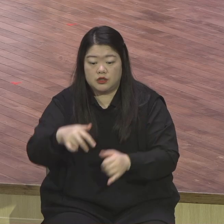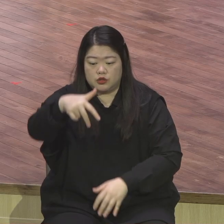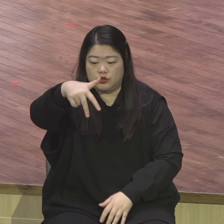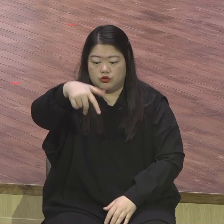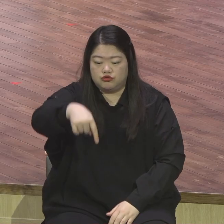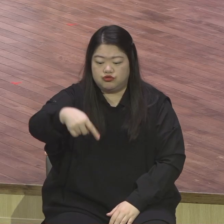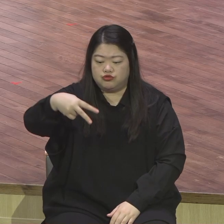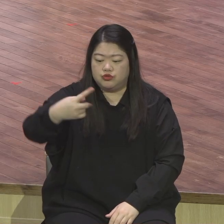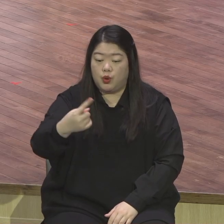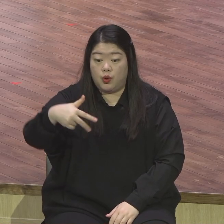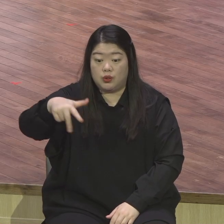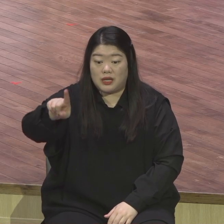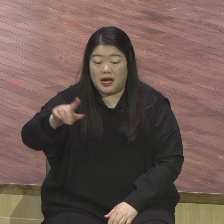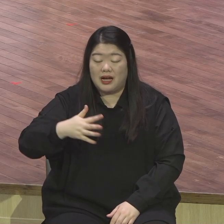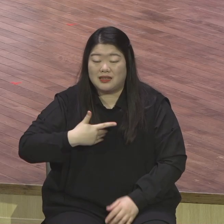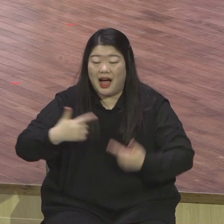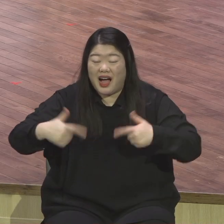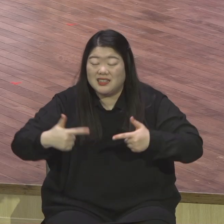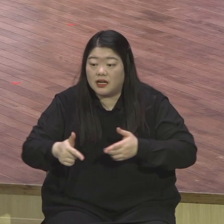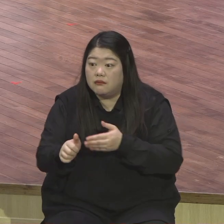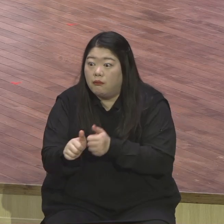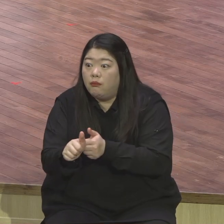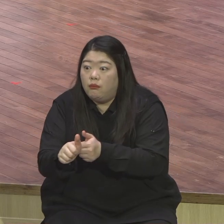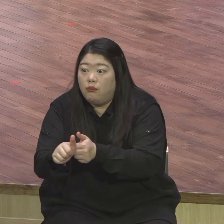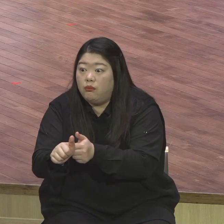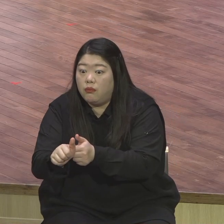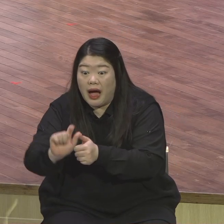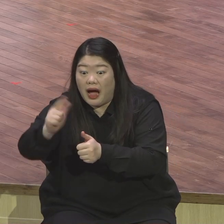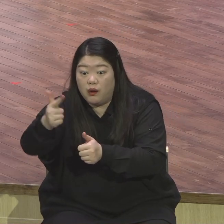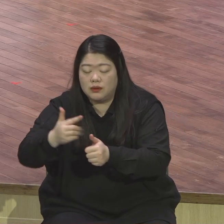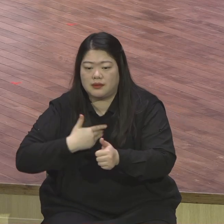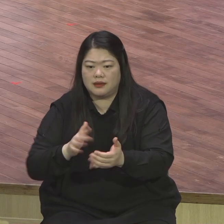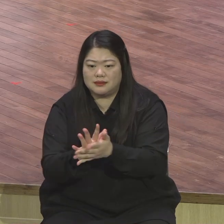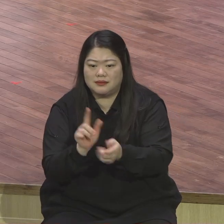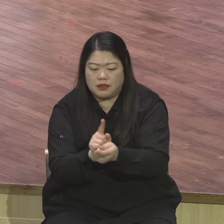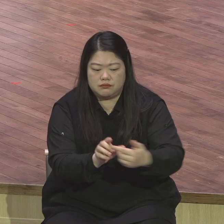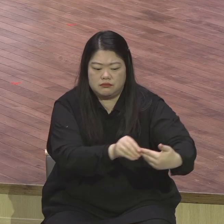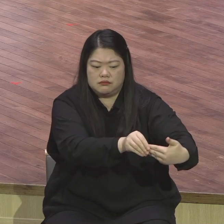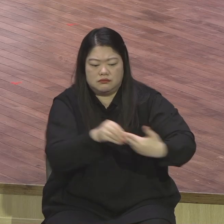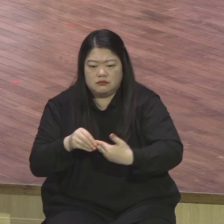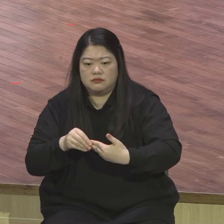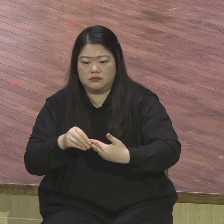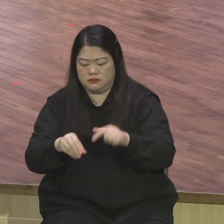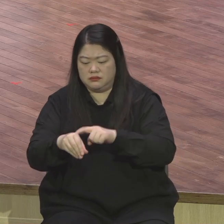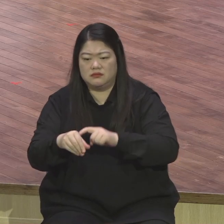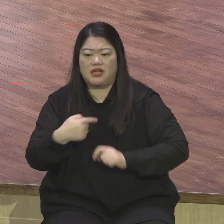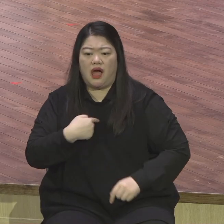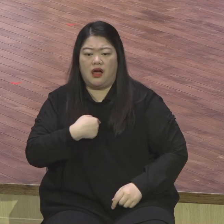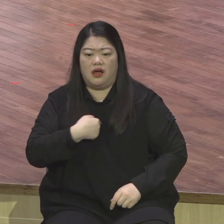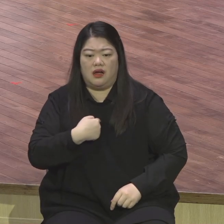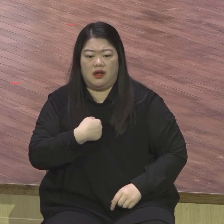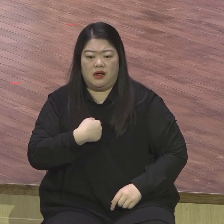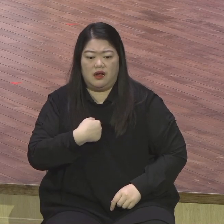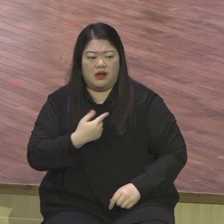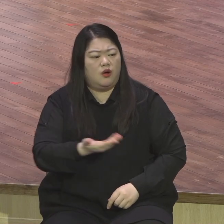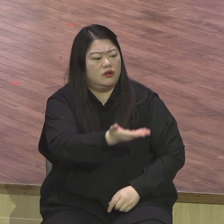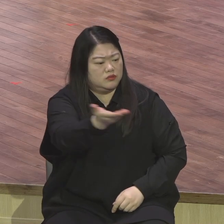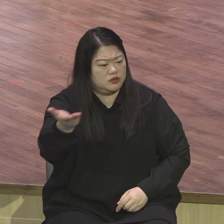끌려가고 맨날 눈치나 서설보고 그래서 소극적인 삶이 아니라 현장 변화의 주도자 사실 보금이 주는 가장